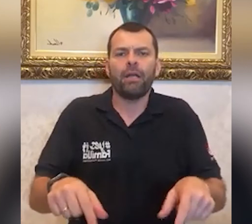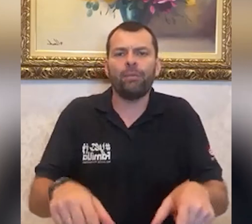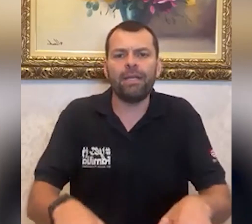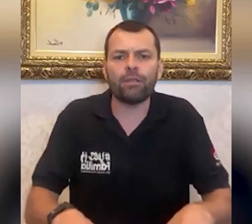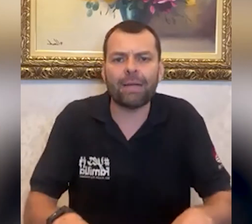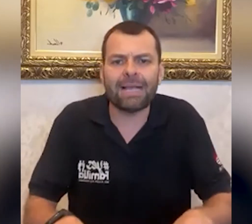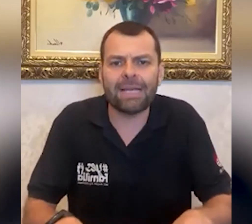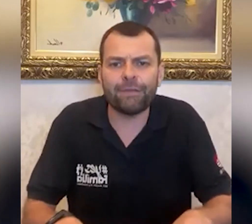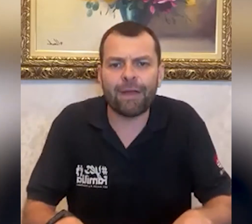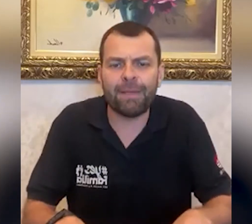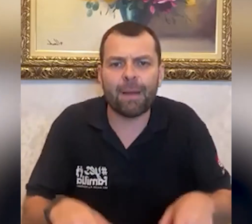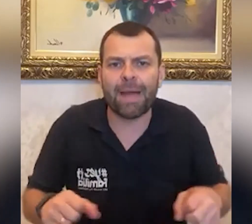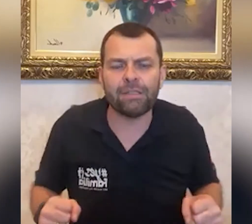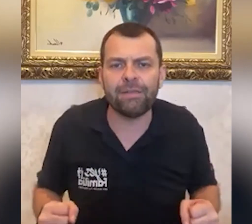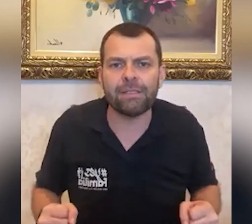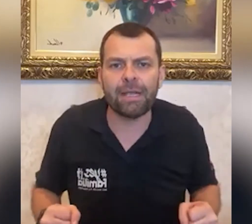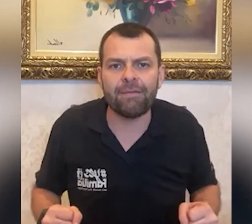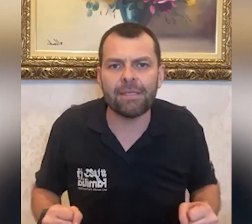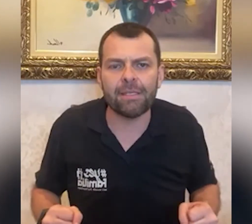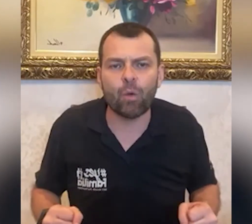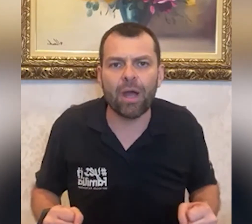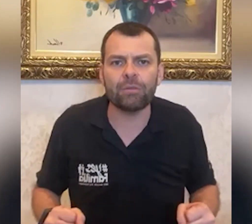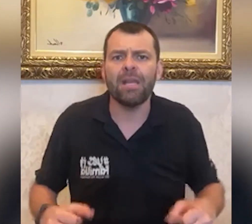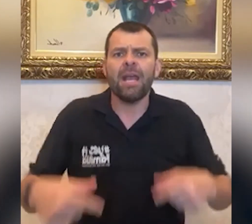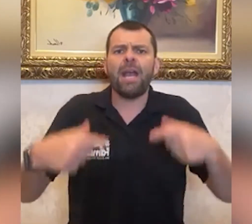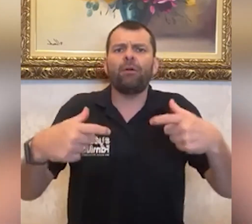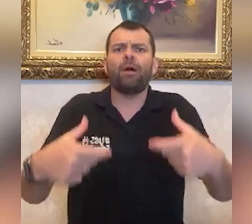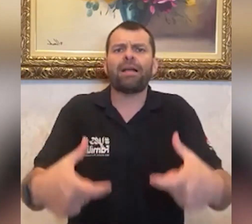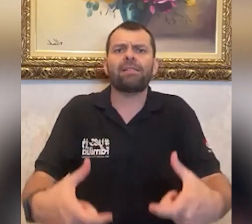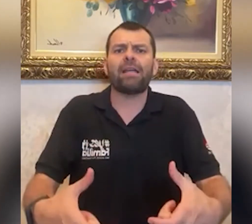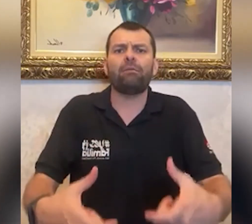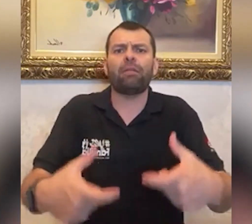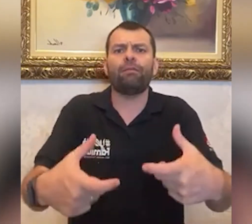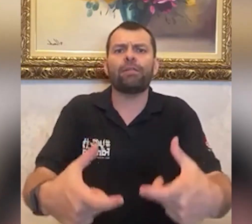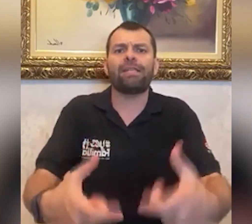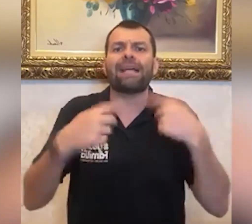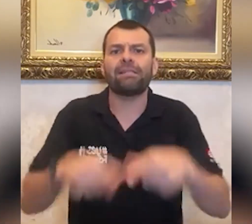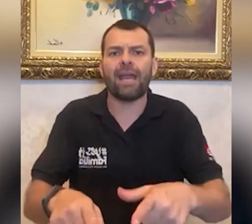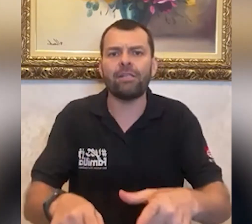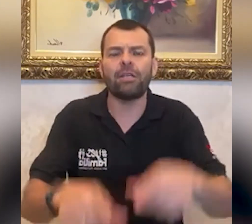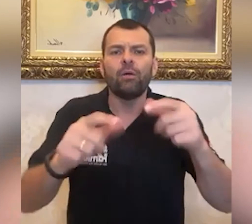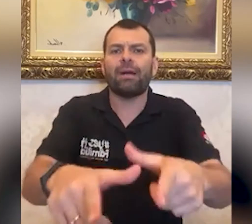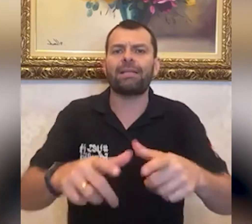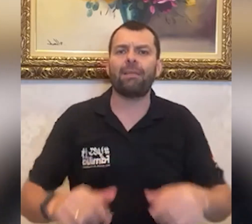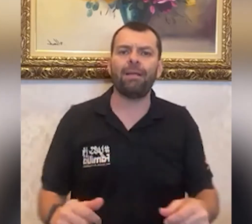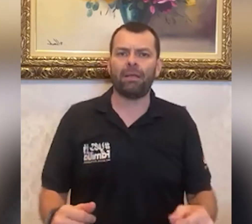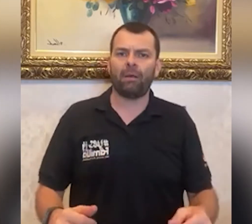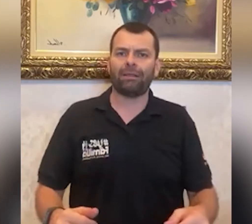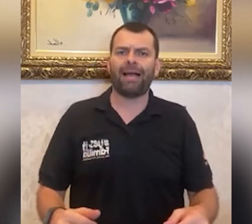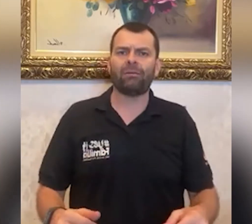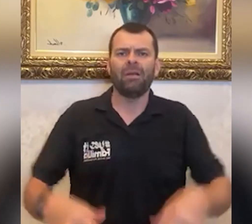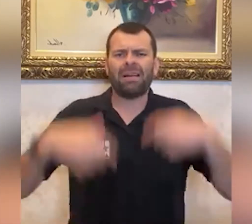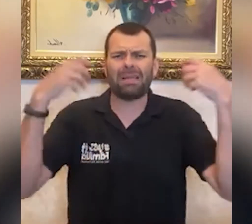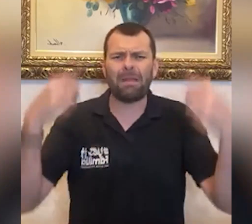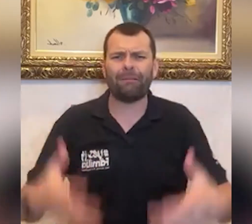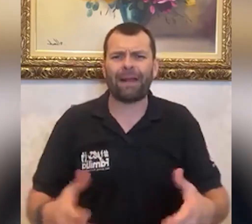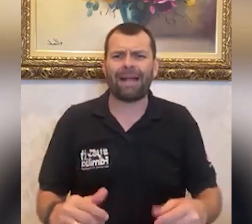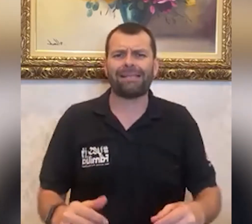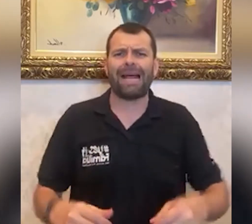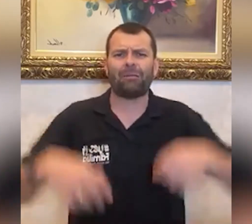Eu ministro casais e família há mais de 25 anos, eu não aceito que você aceite um casamento derrotado, um casamento fracassado,